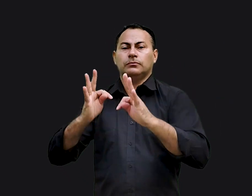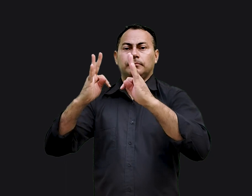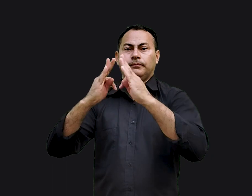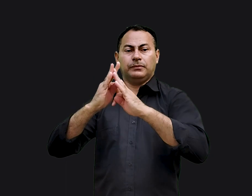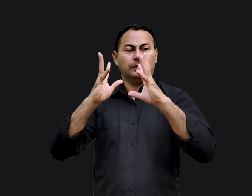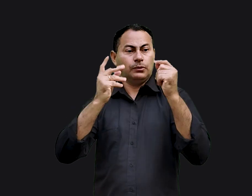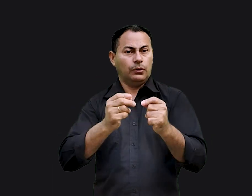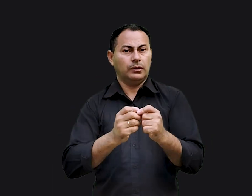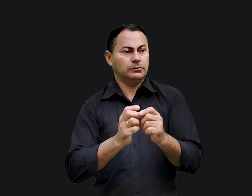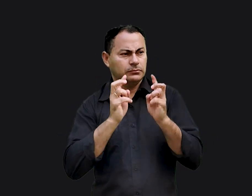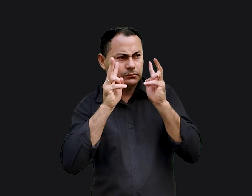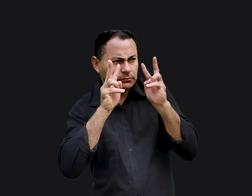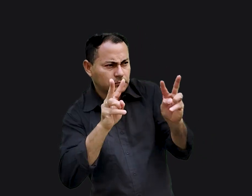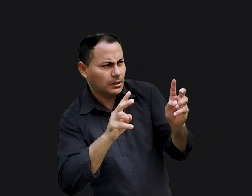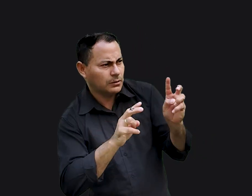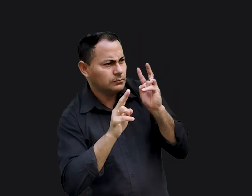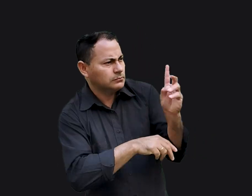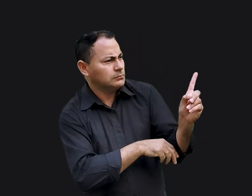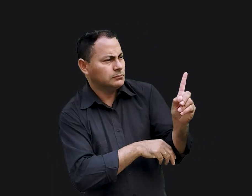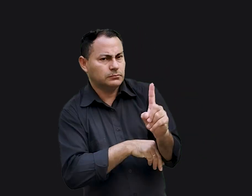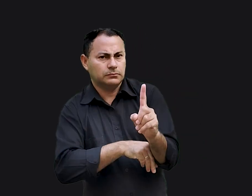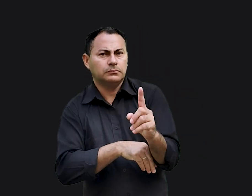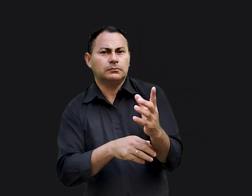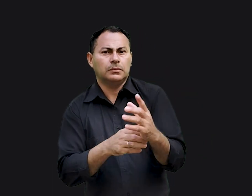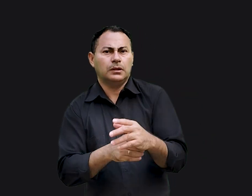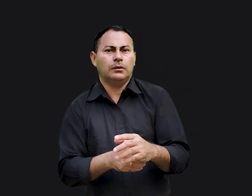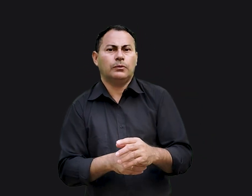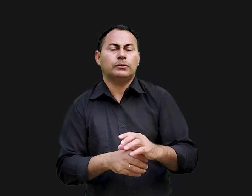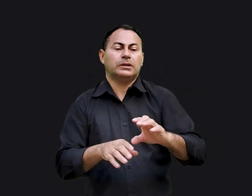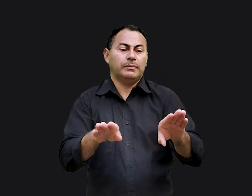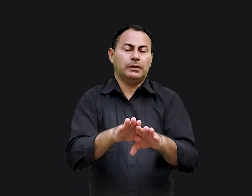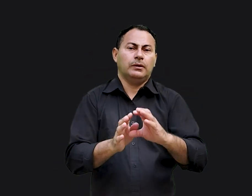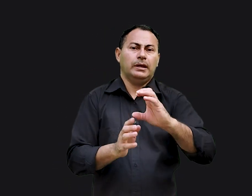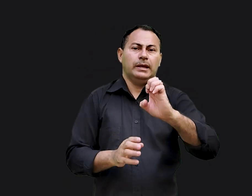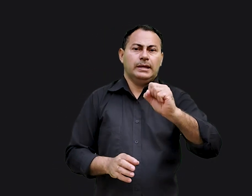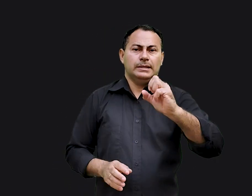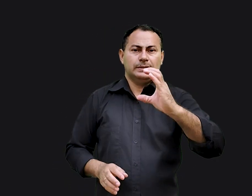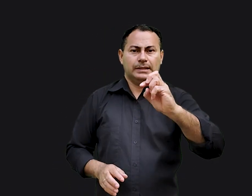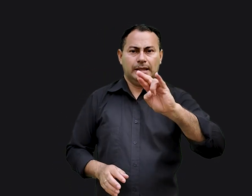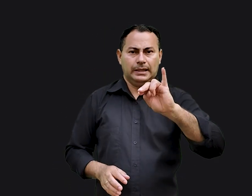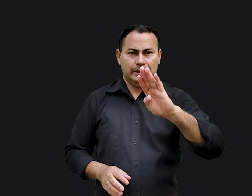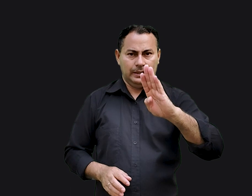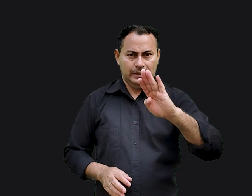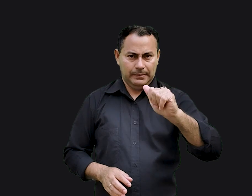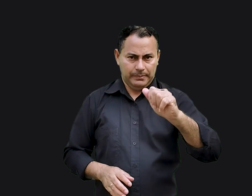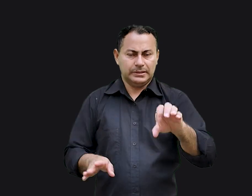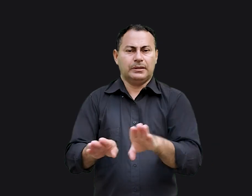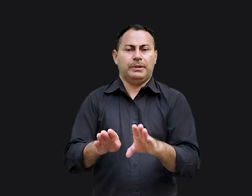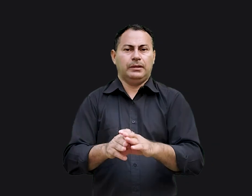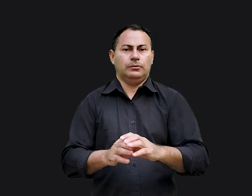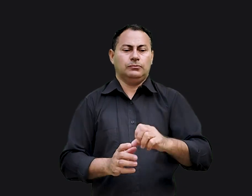chegou ao templo, todos o observavam, inclusive os escribas, os anciãos e sacerdotes.